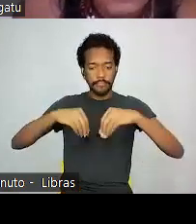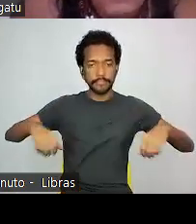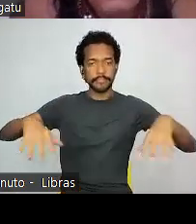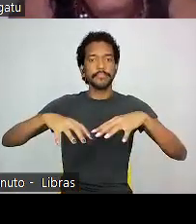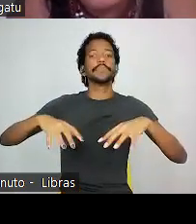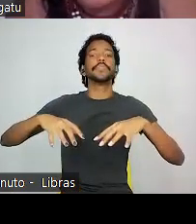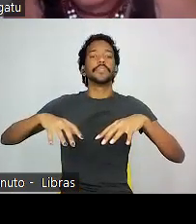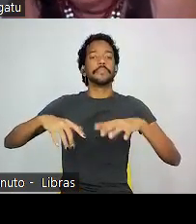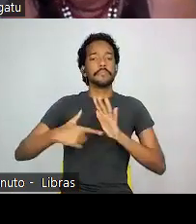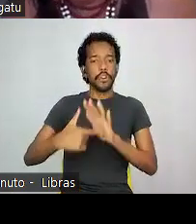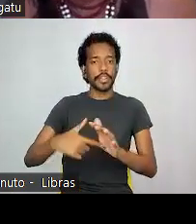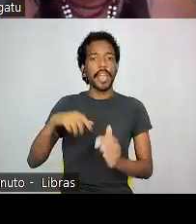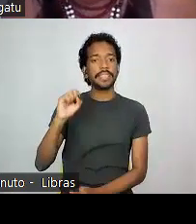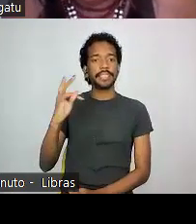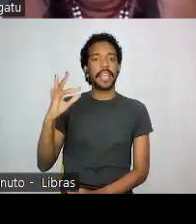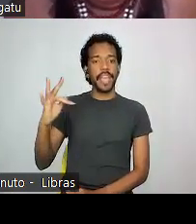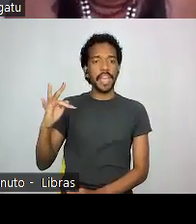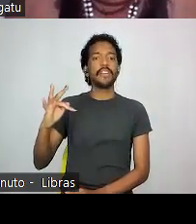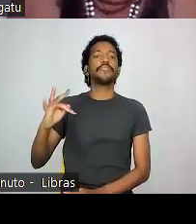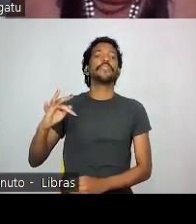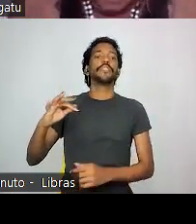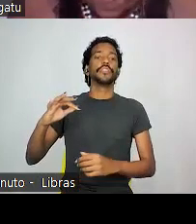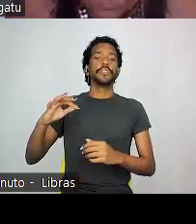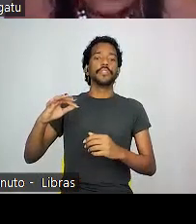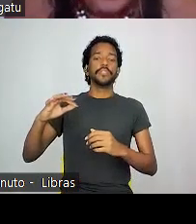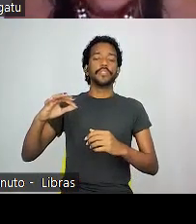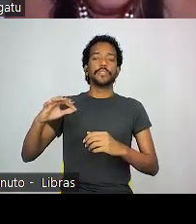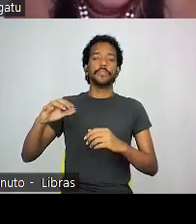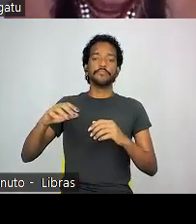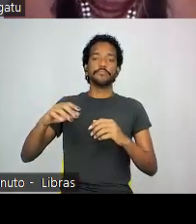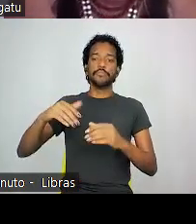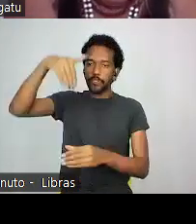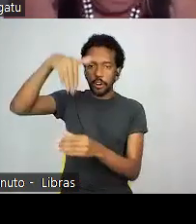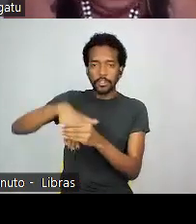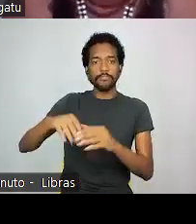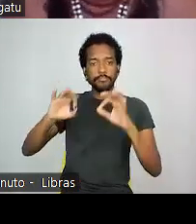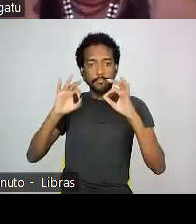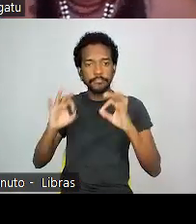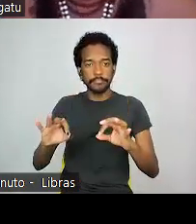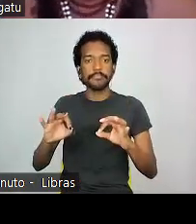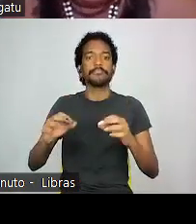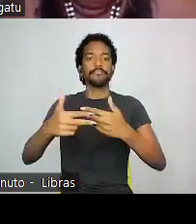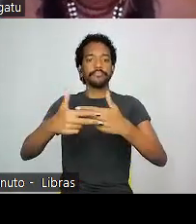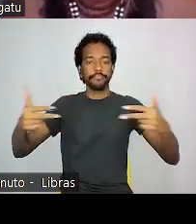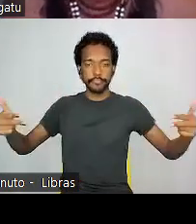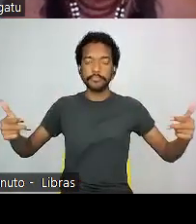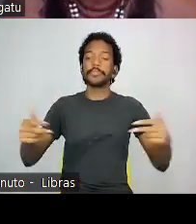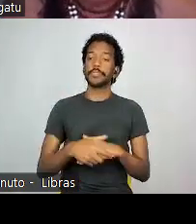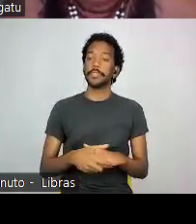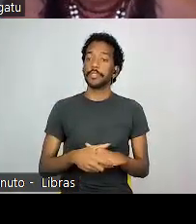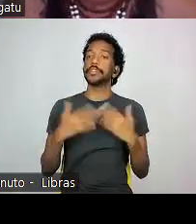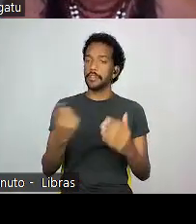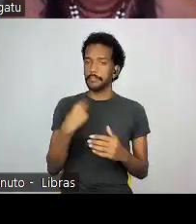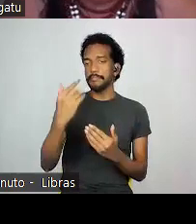STF volte imediatamente pela demarcação de todas as terras indígenas. É isso, gente. Muito obrigado e